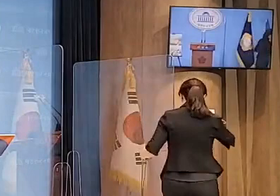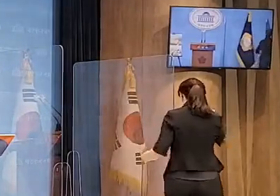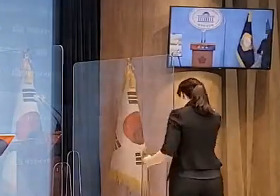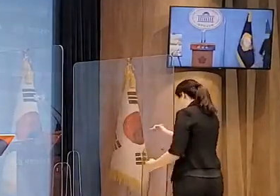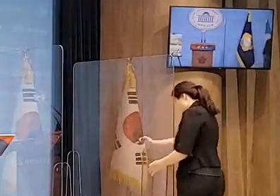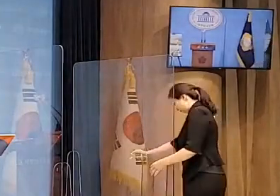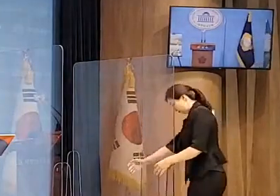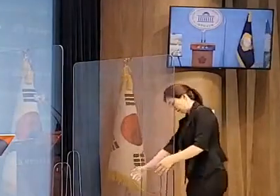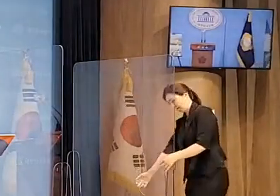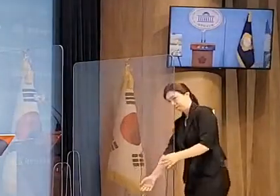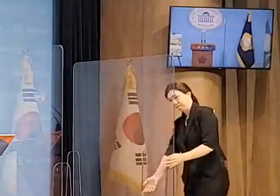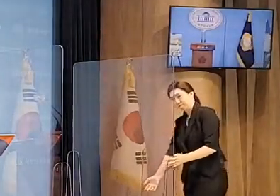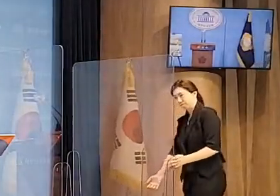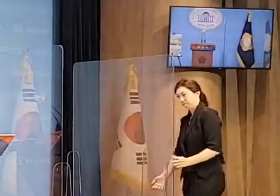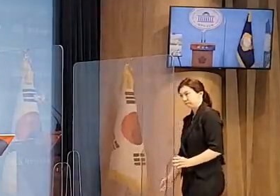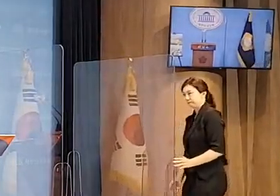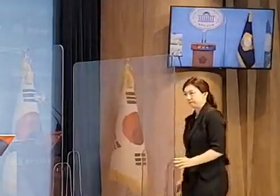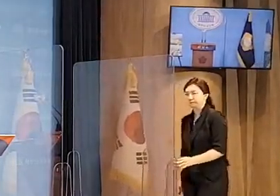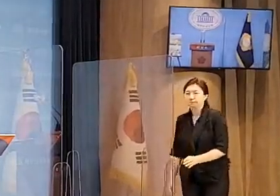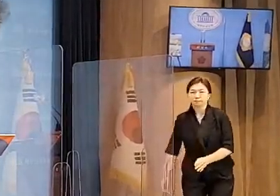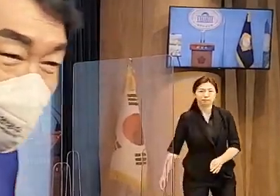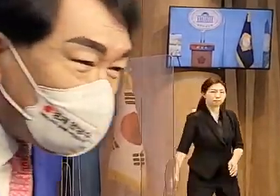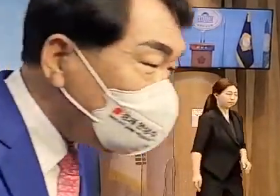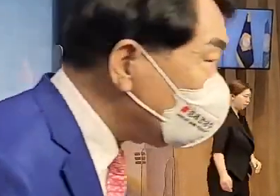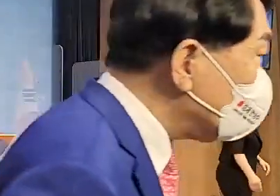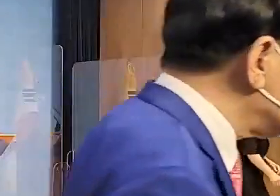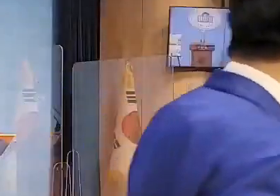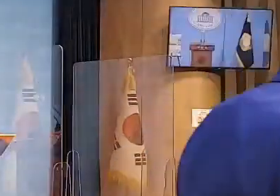요즘들은 악수를 안하니까 눈에서 막 아이고 오랜만에